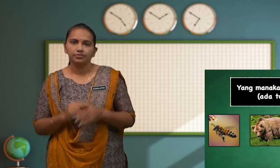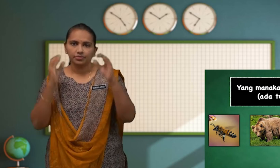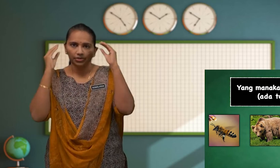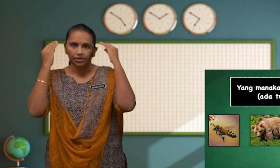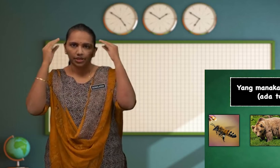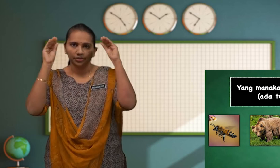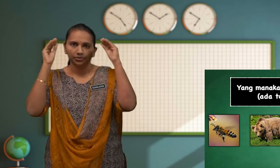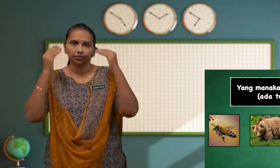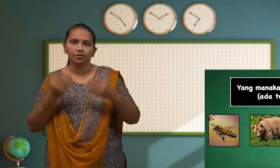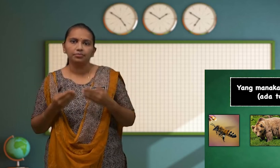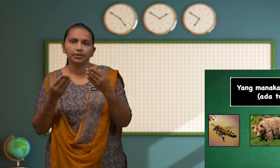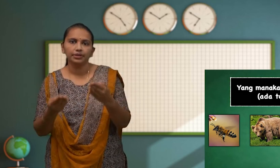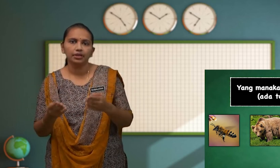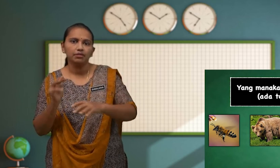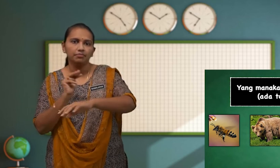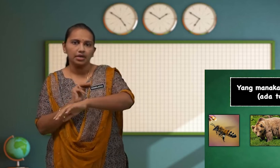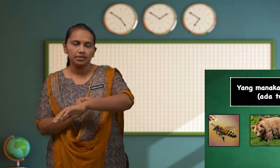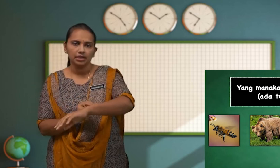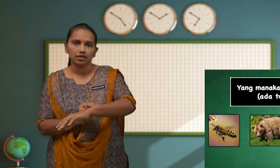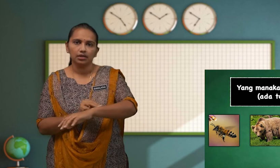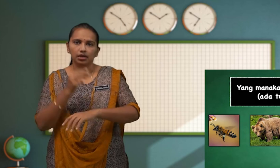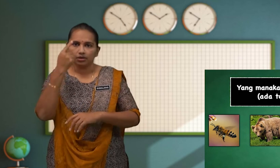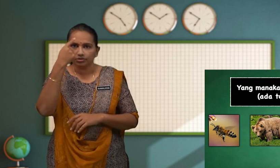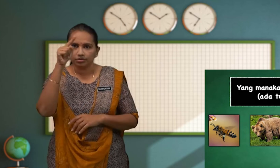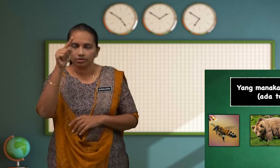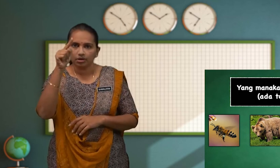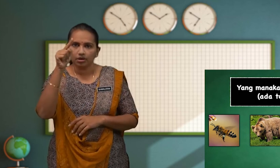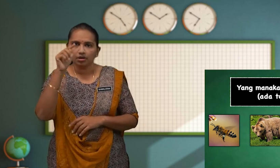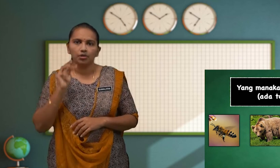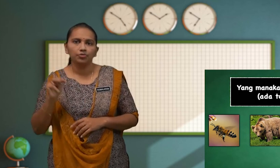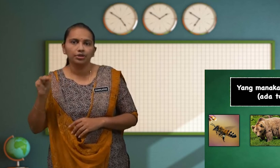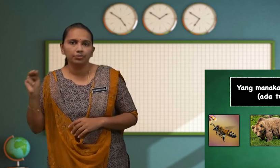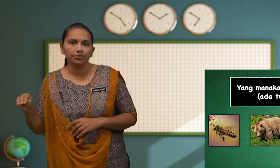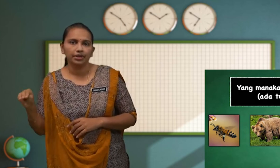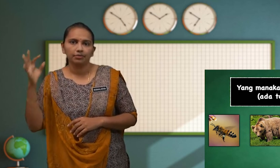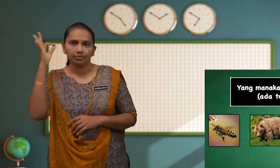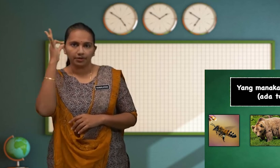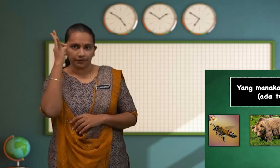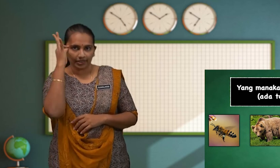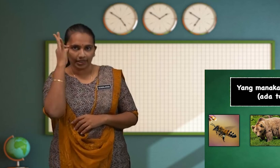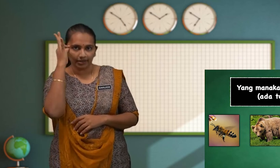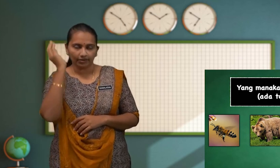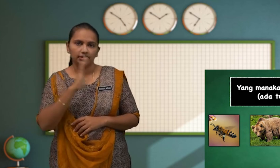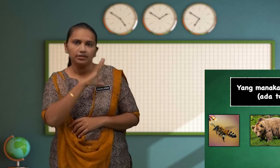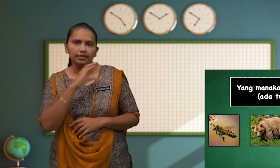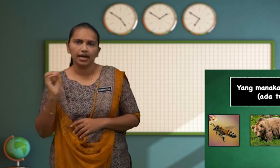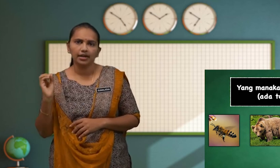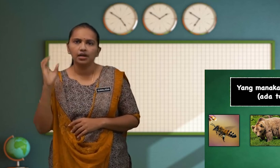Cikgu Beri Masa Untuk Murid-murid Berfikir Dan